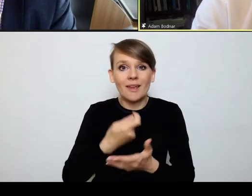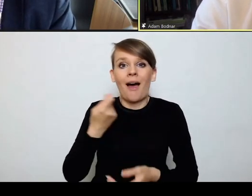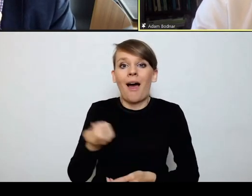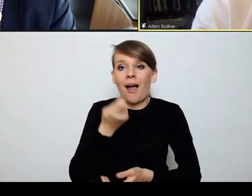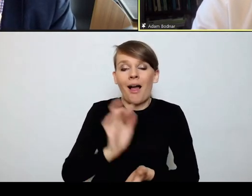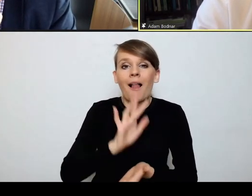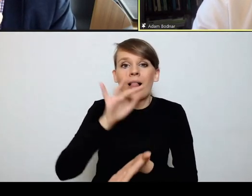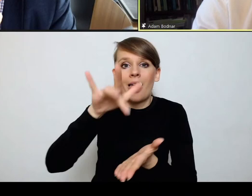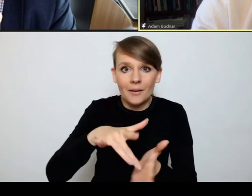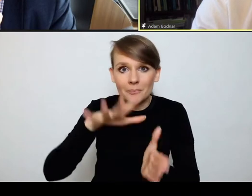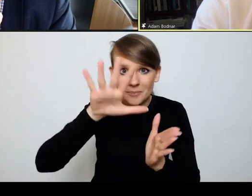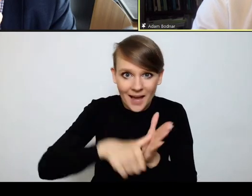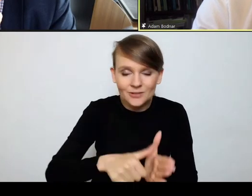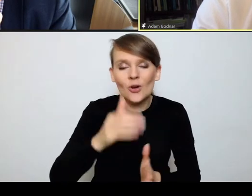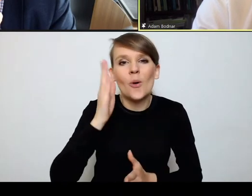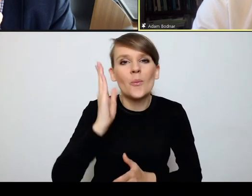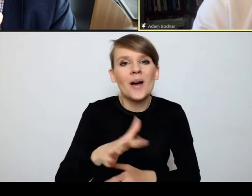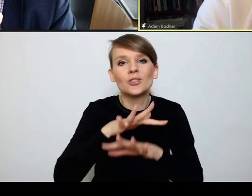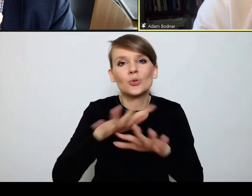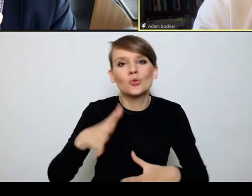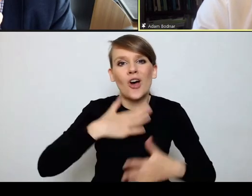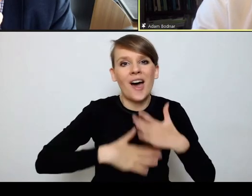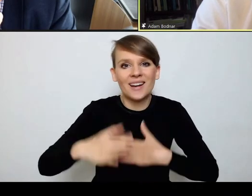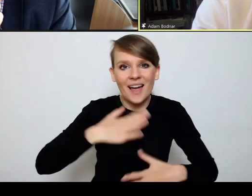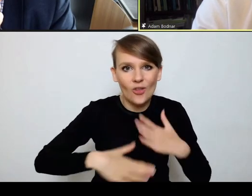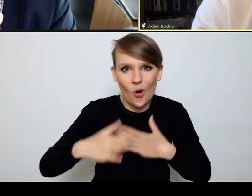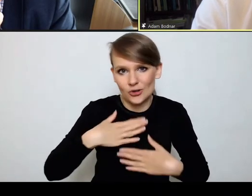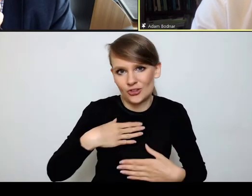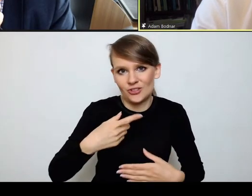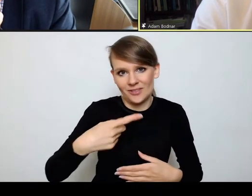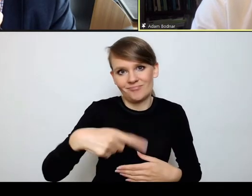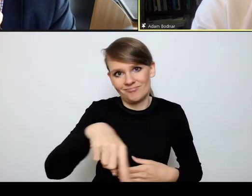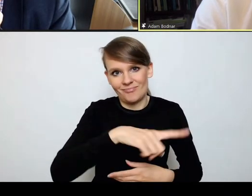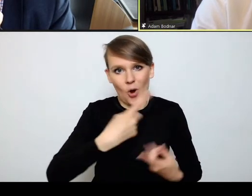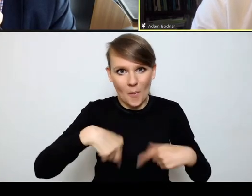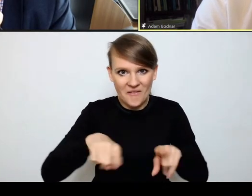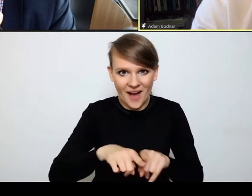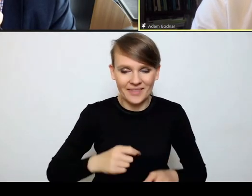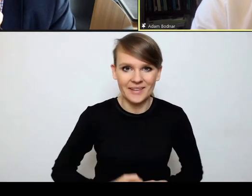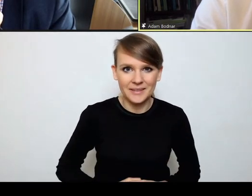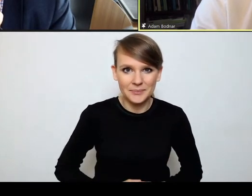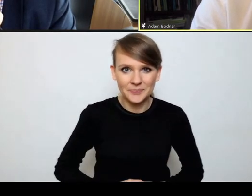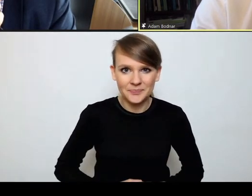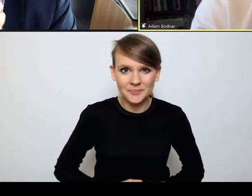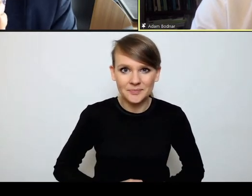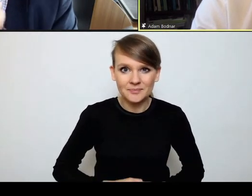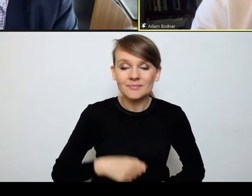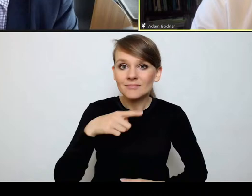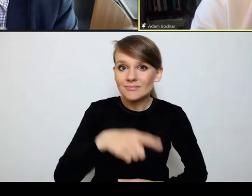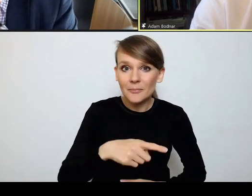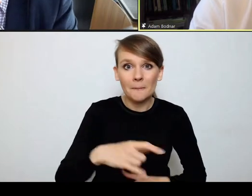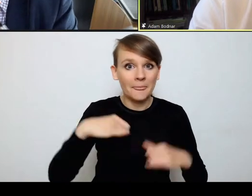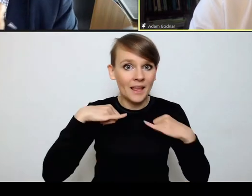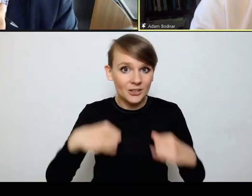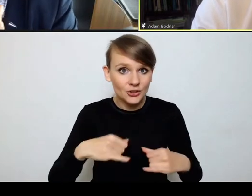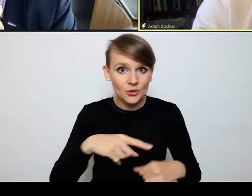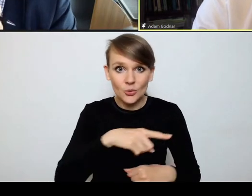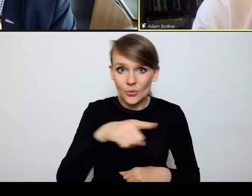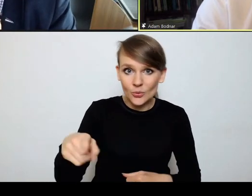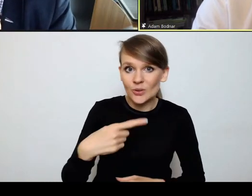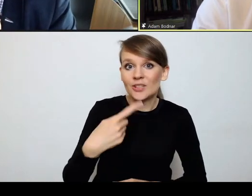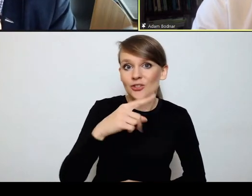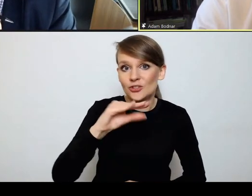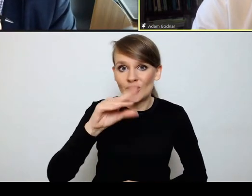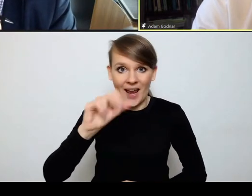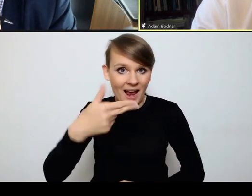przysporzy wiele radości naszym obywatelom. I z tych połączonych sił dziekańskich nie wszyscy z nami mogli